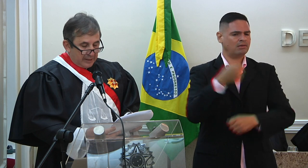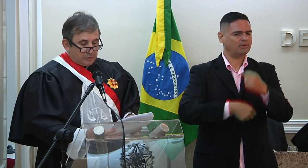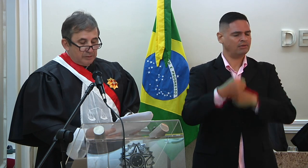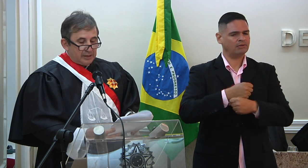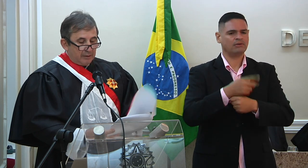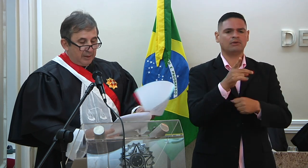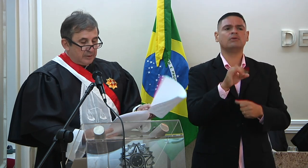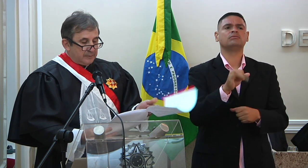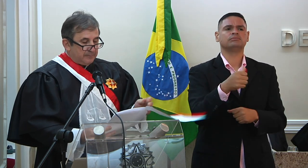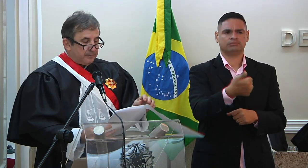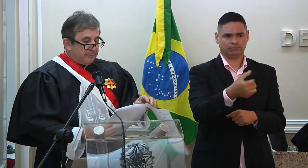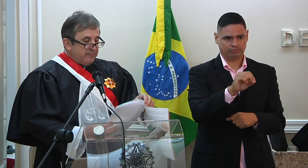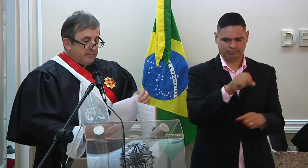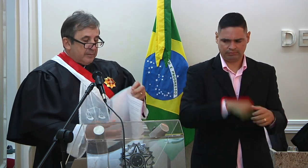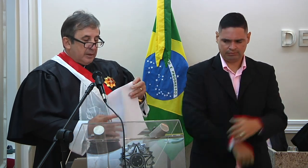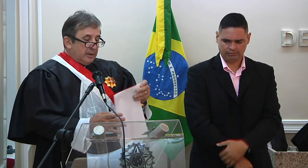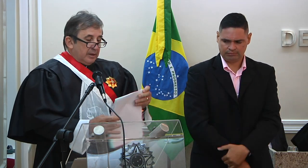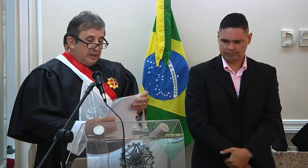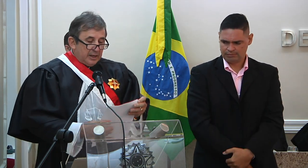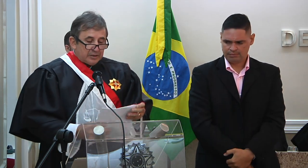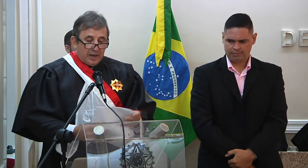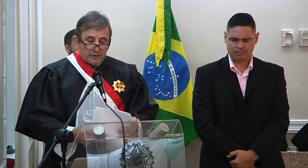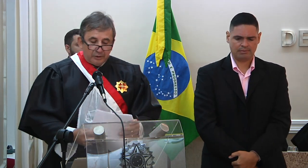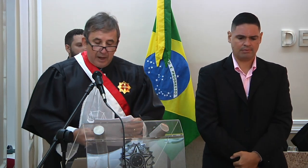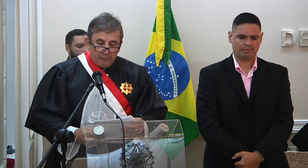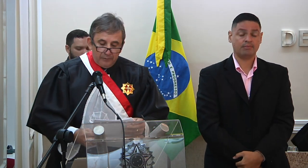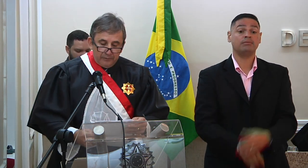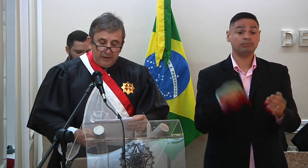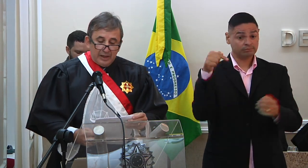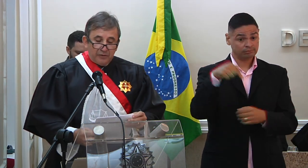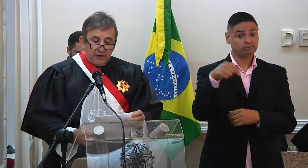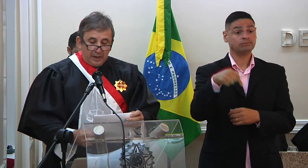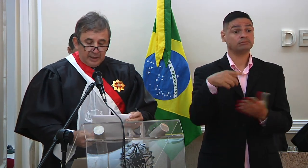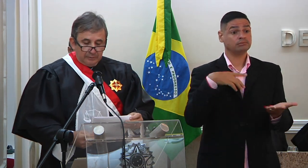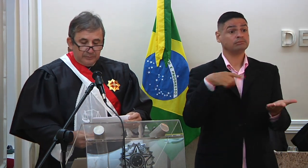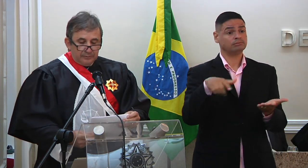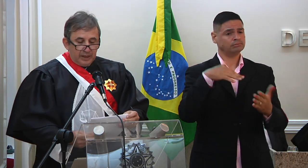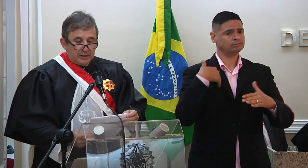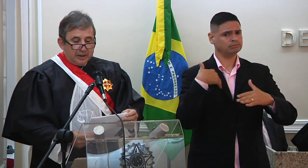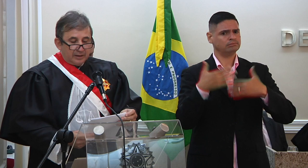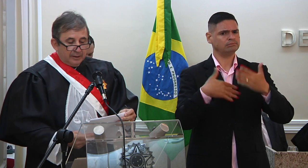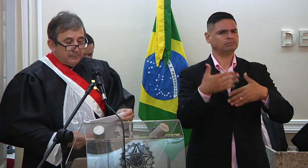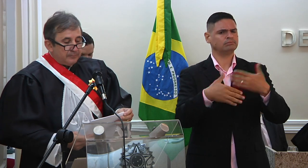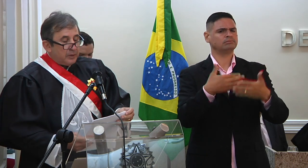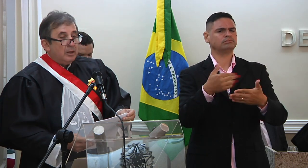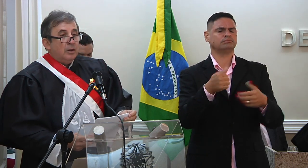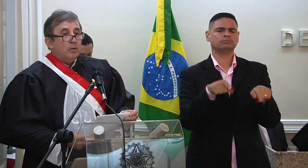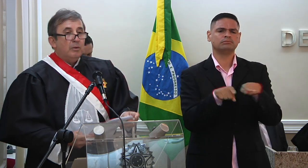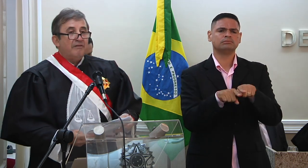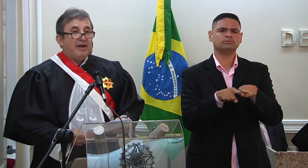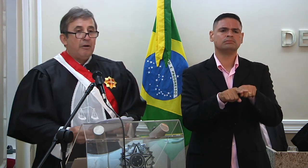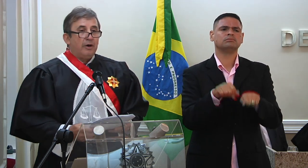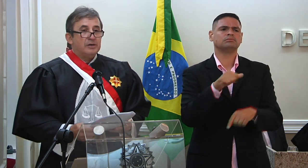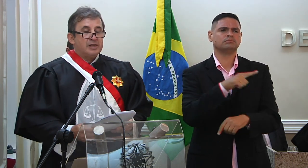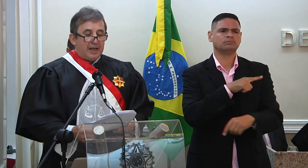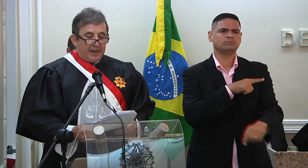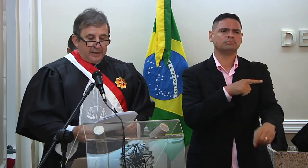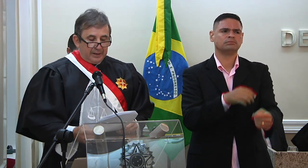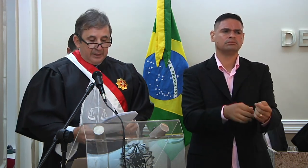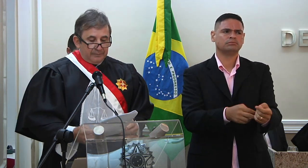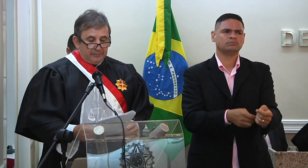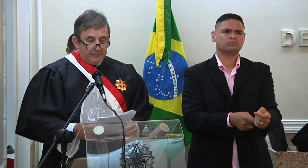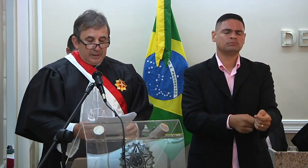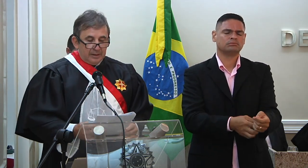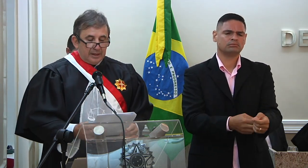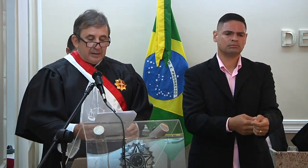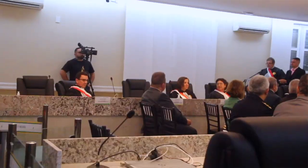no dia 10 subsequente. E neste Regional, vem edificando, desde então, uma valorosa